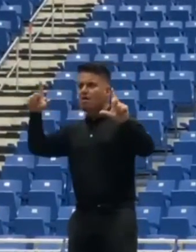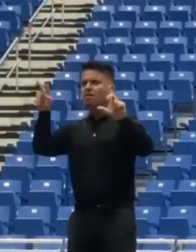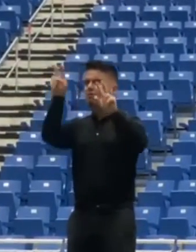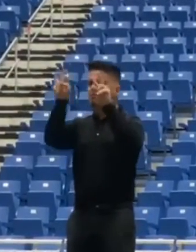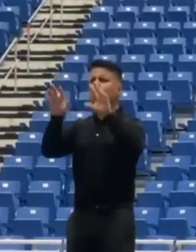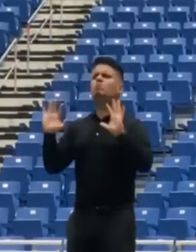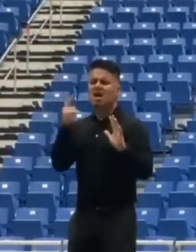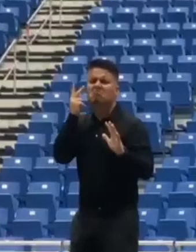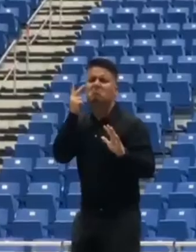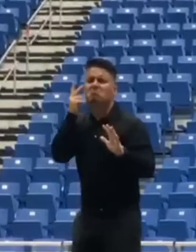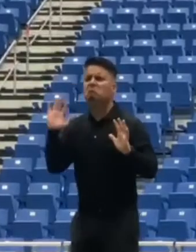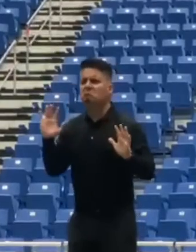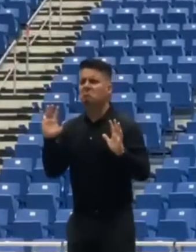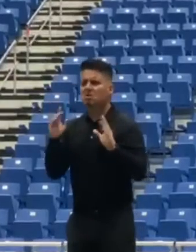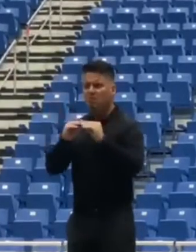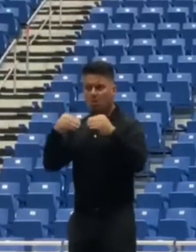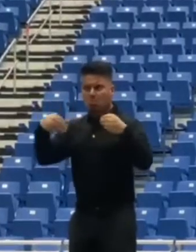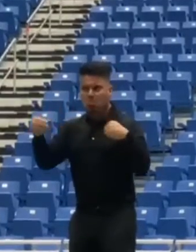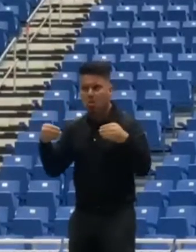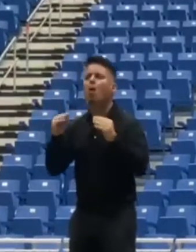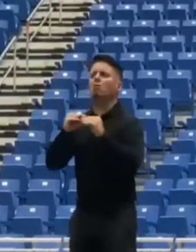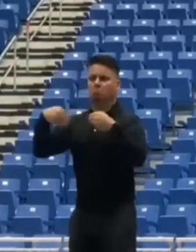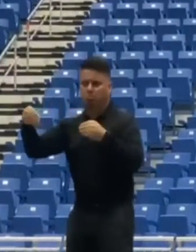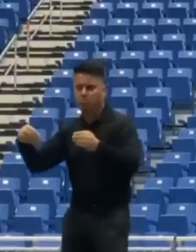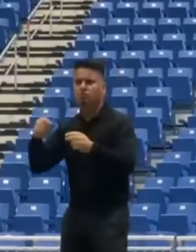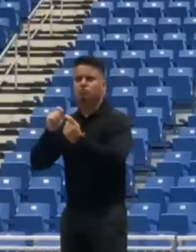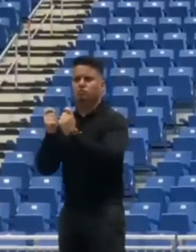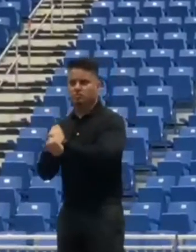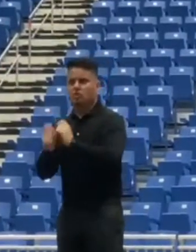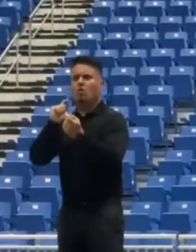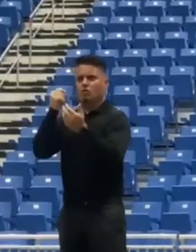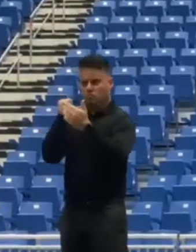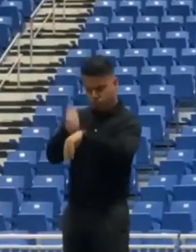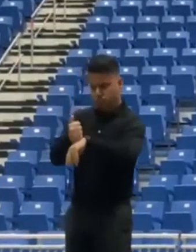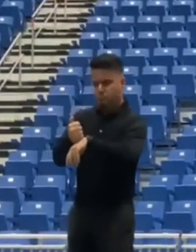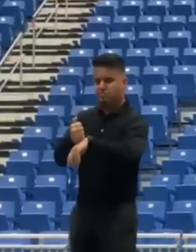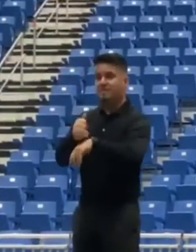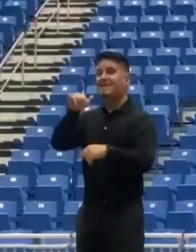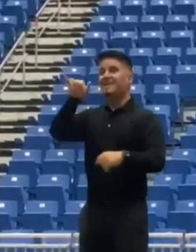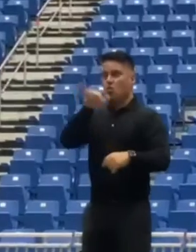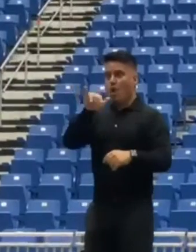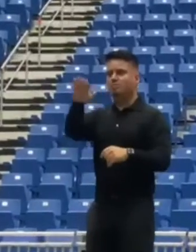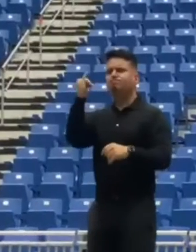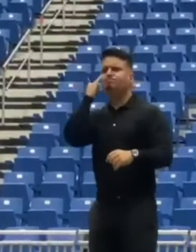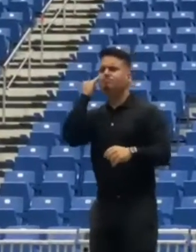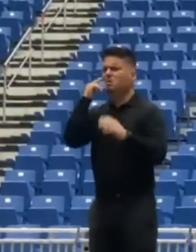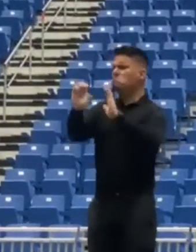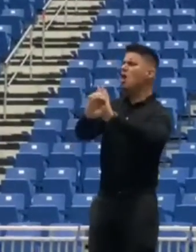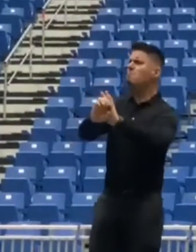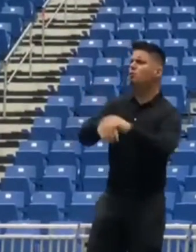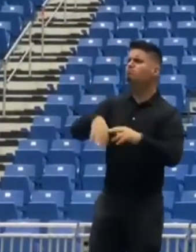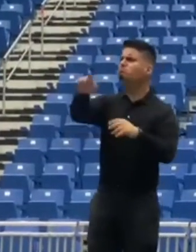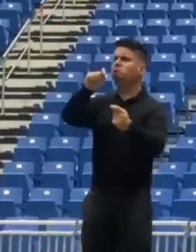adicionales de aquí a dos semanas. De la misma forma, si la tendencia cambia, haremos los